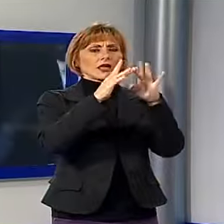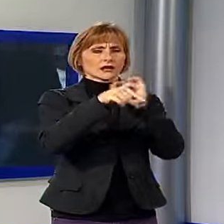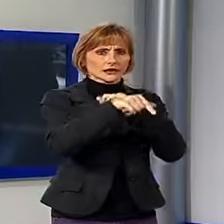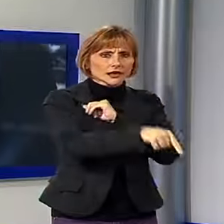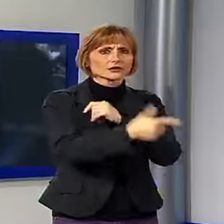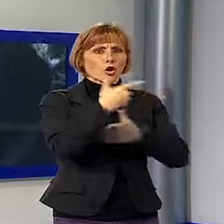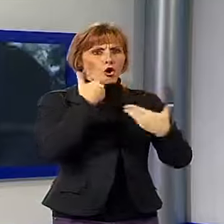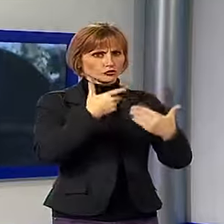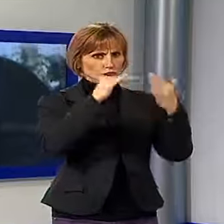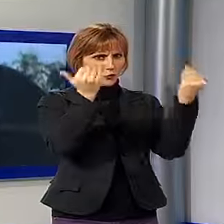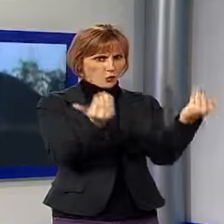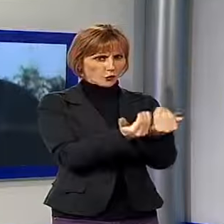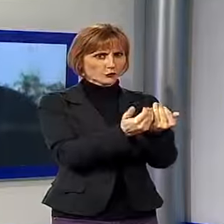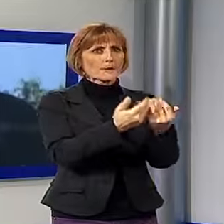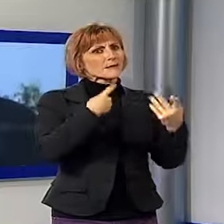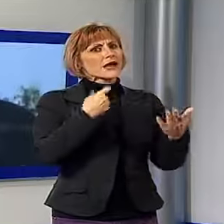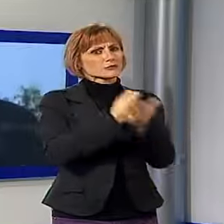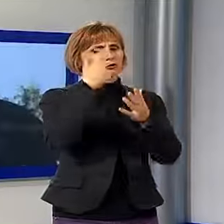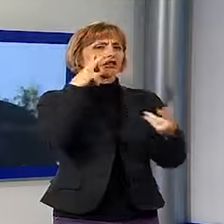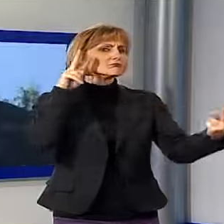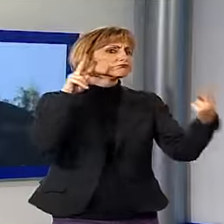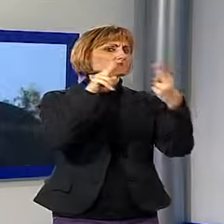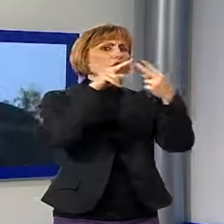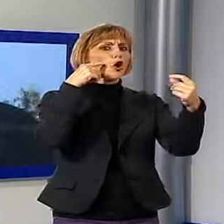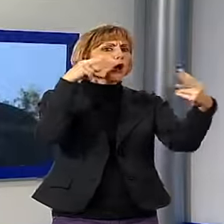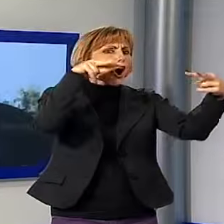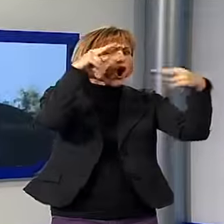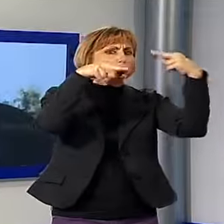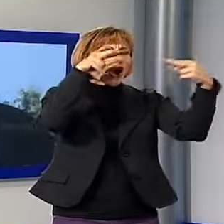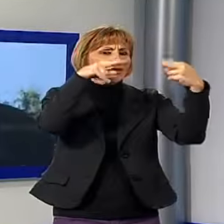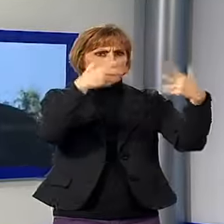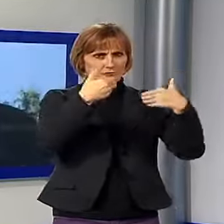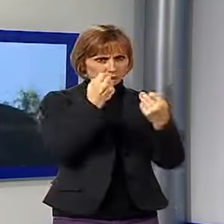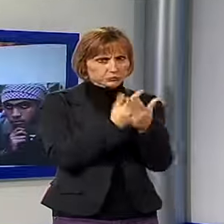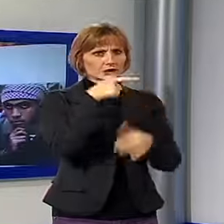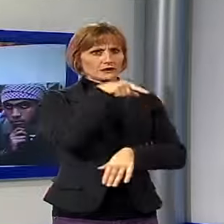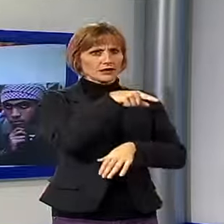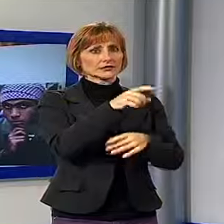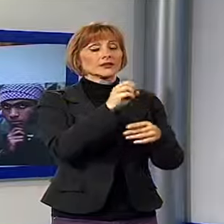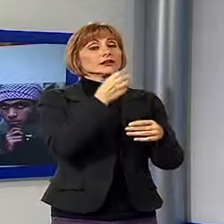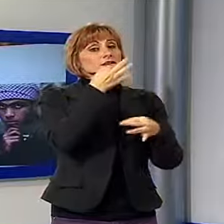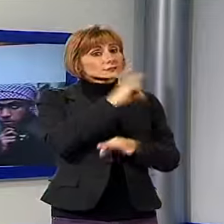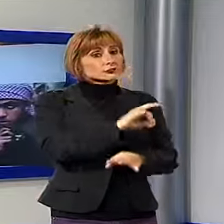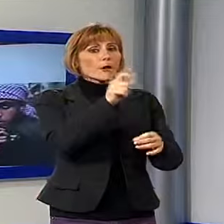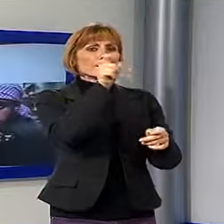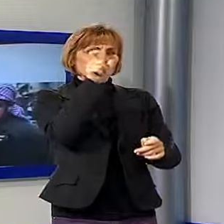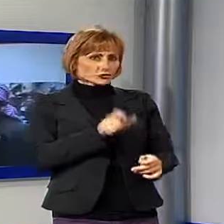che sia proprio l'incontro, quindi la possibilità di far sì che le persone si possano parlare dove si può creare business